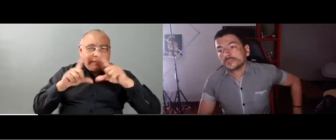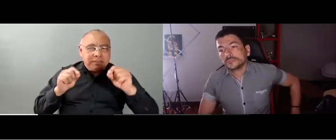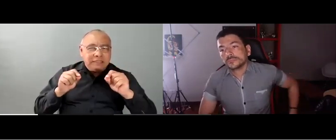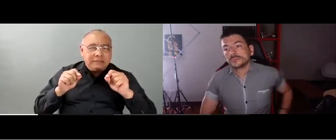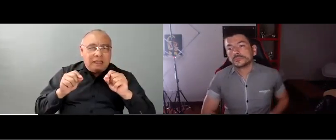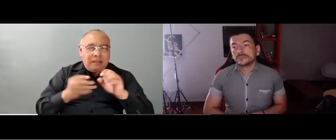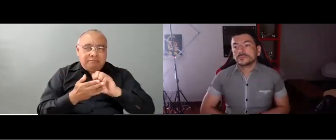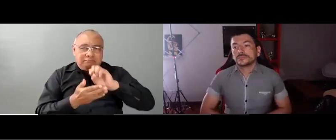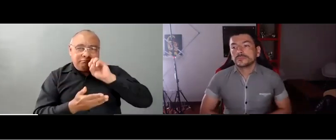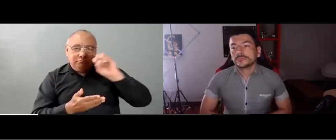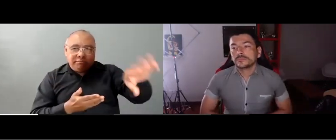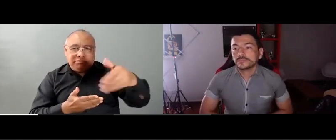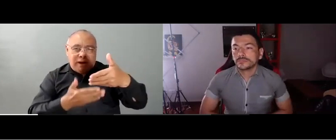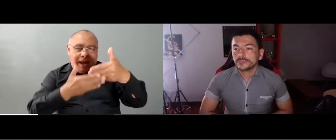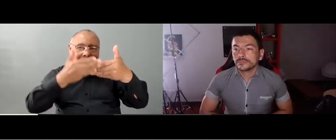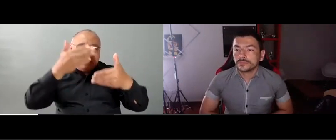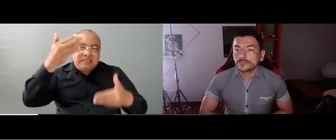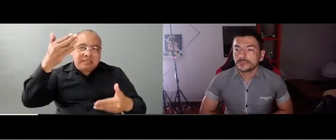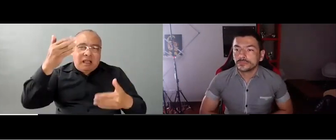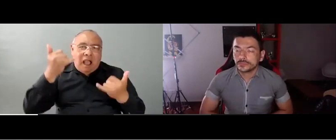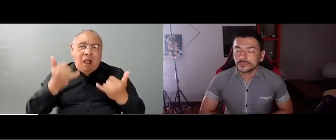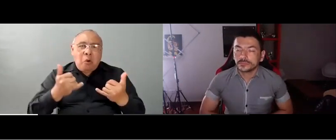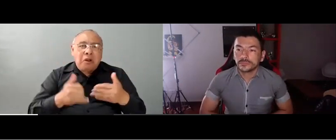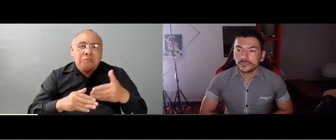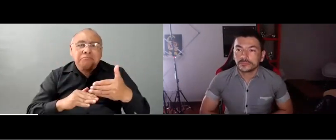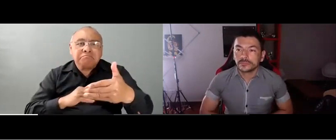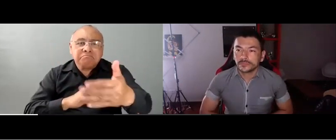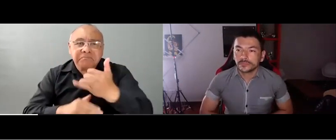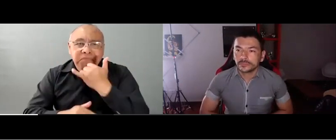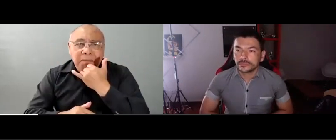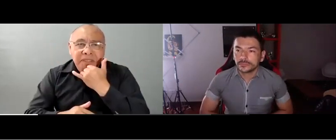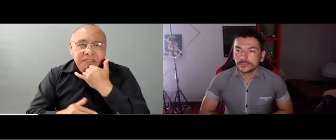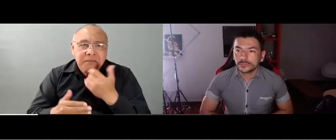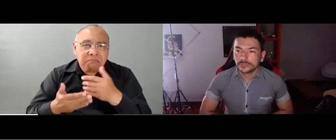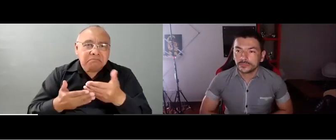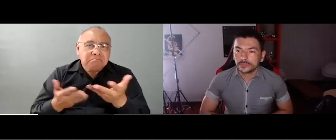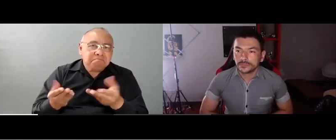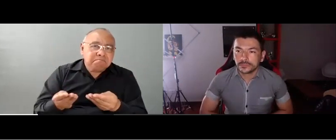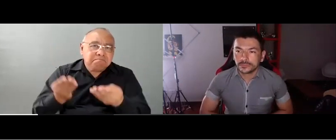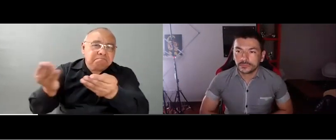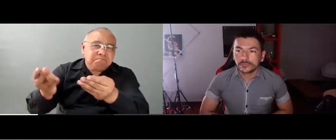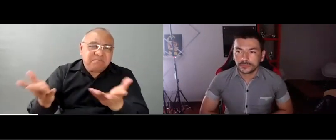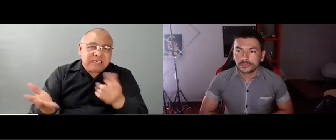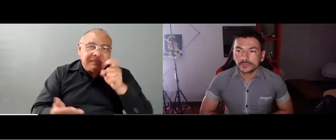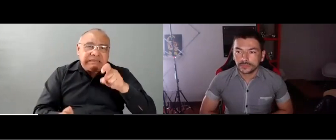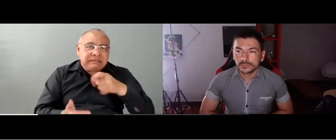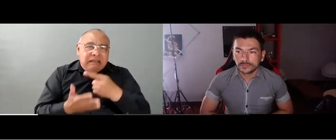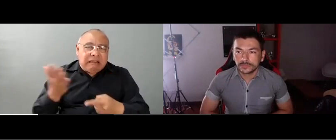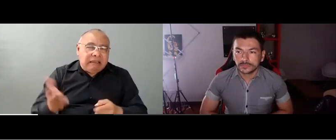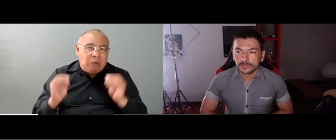Erika, cuéntanos qué sucedió frente a esta reunión, lo que sucedió con la